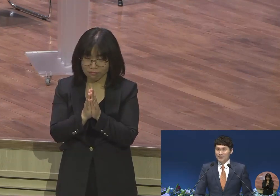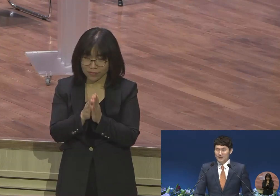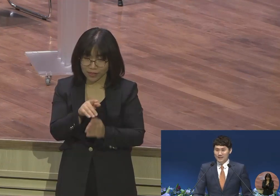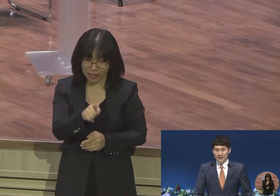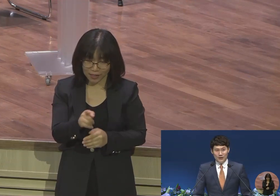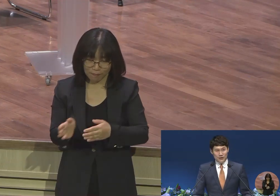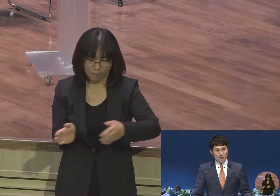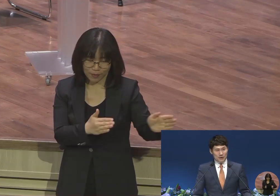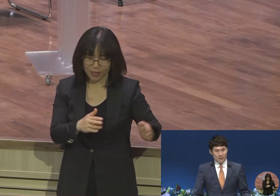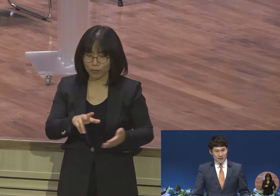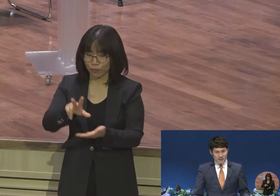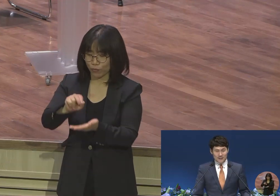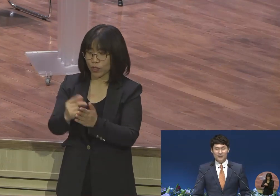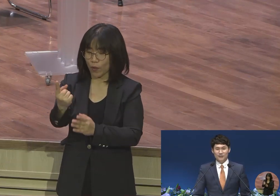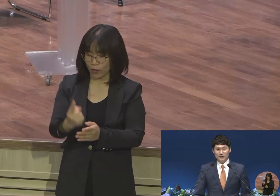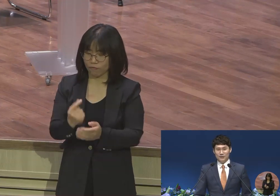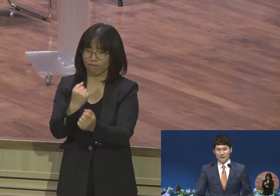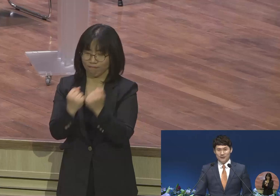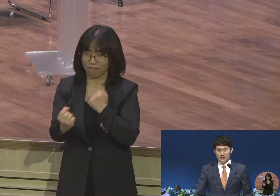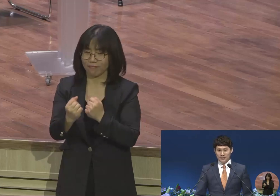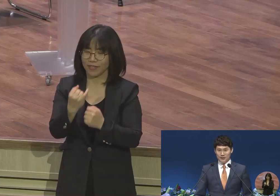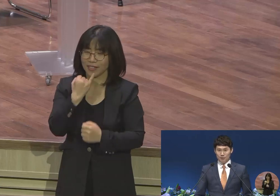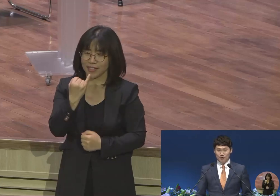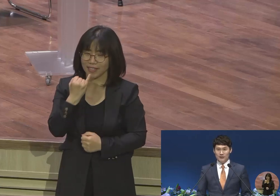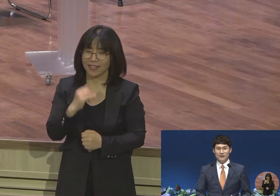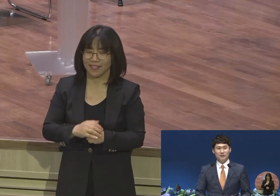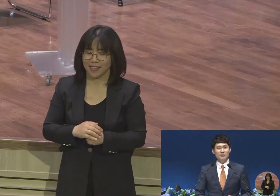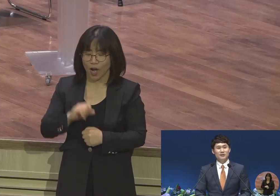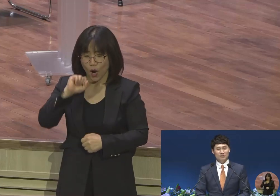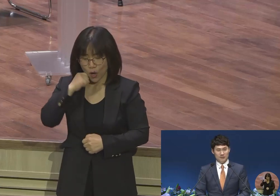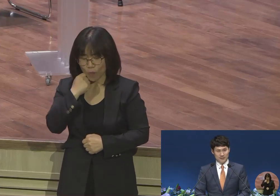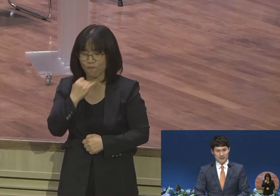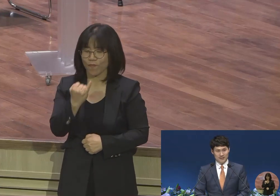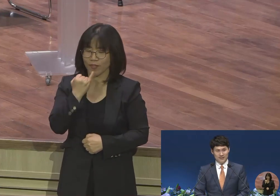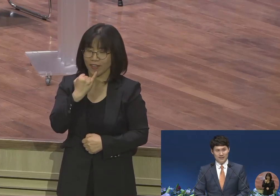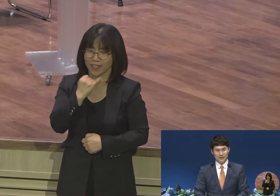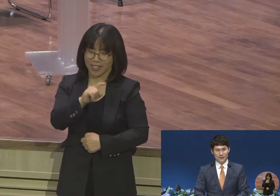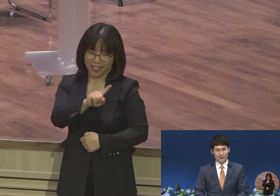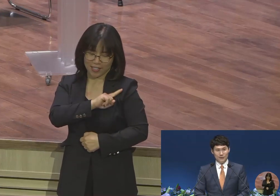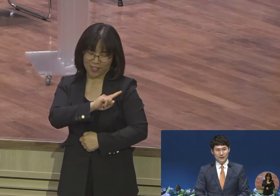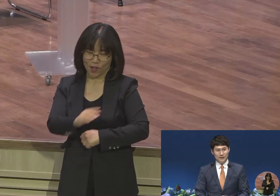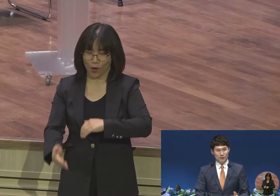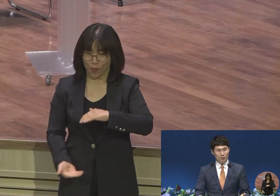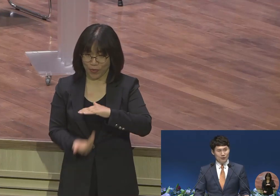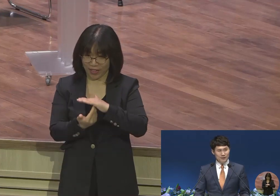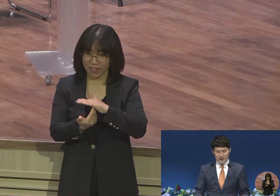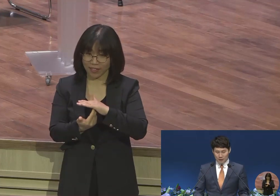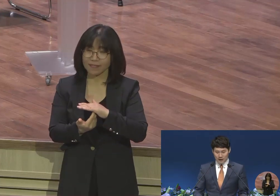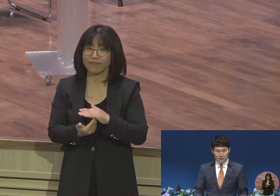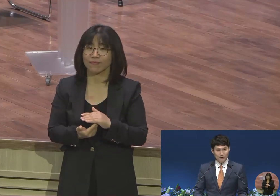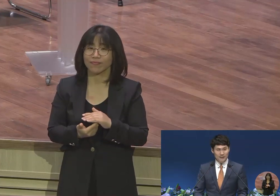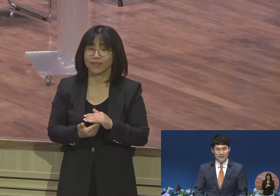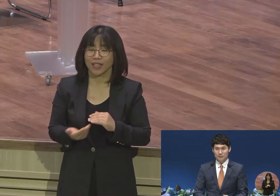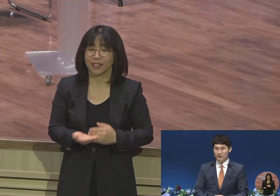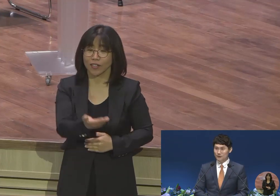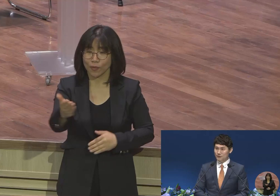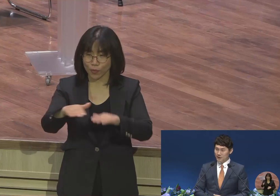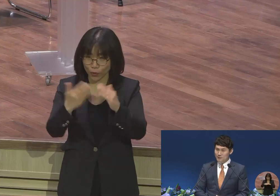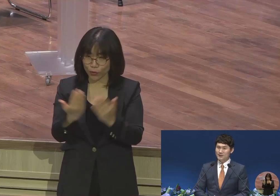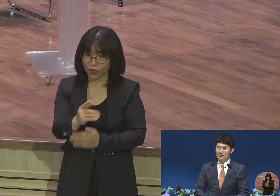어려움이 와도 괜찮다는 거죠 이걸 보고 우리는 서밋이라고 합니다 여기 있는 우리 모든 예원의 가족들이 다 서밋인